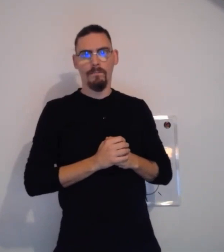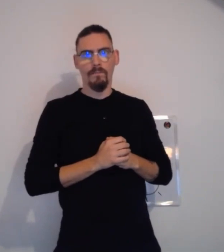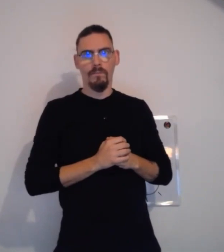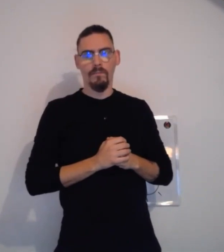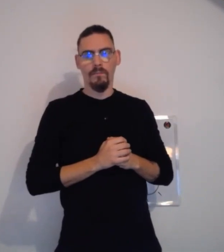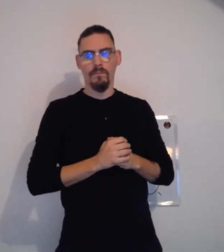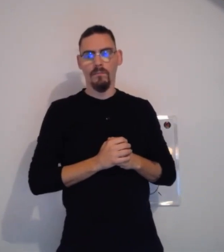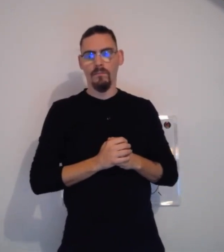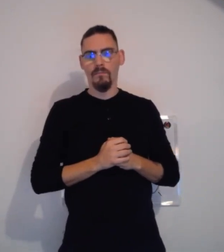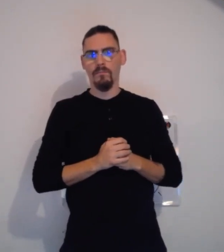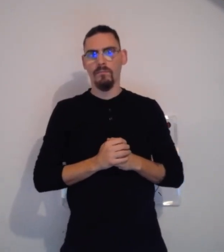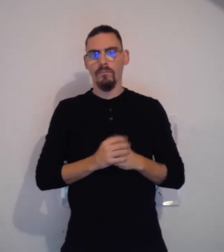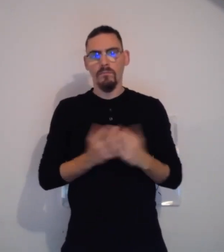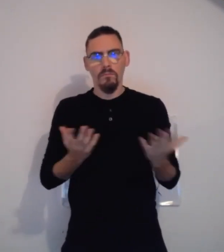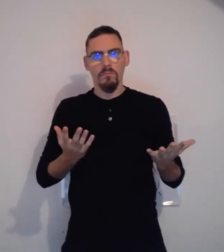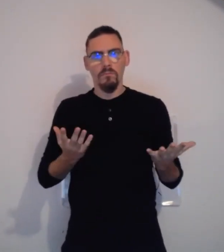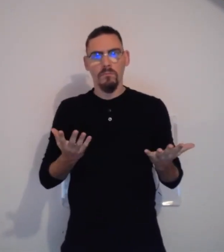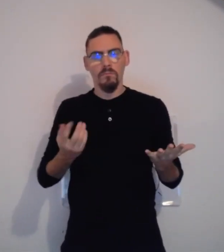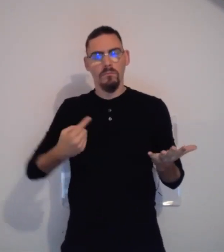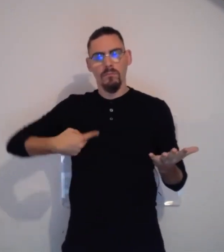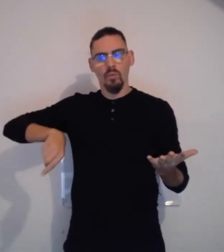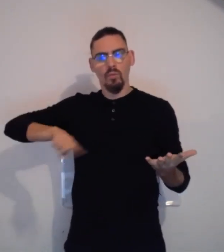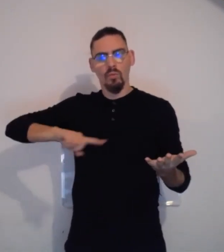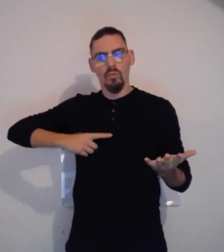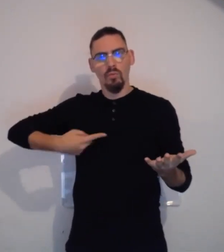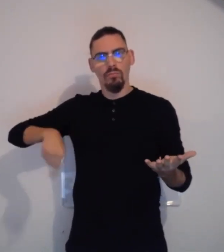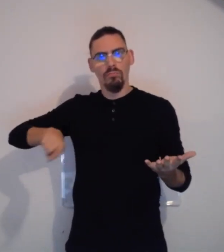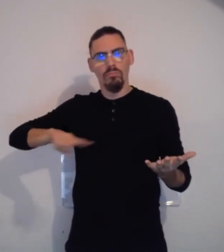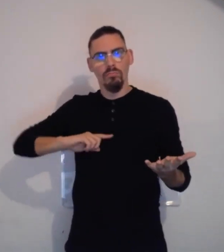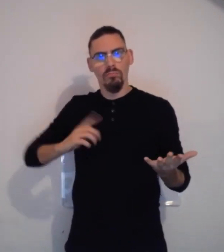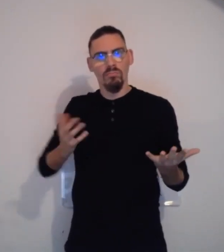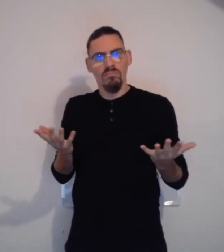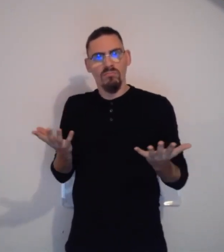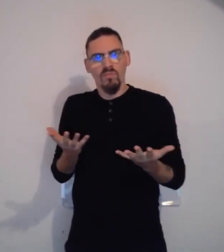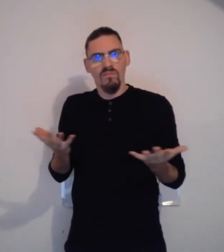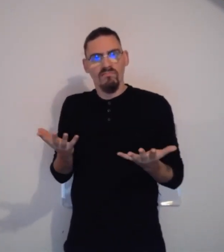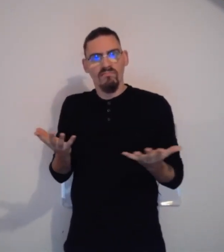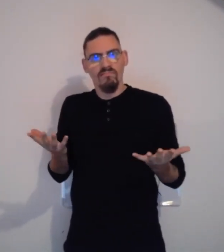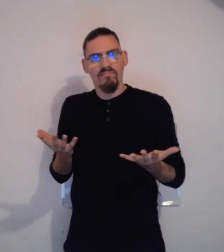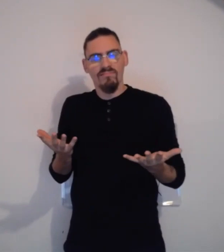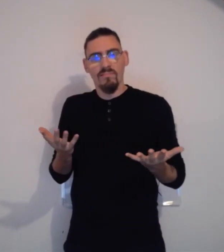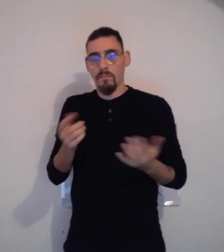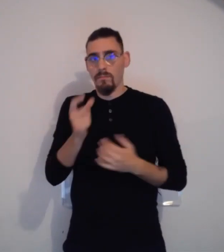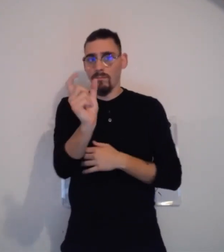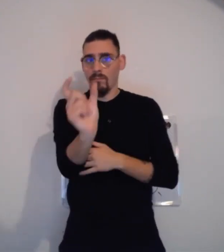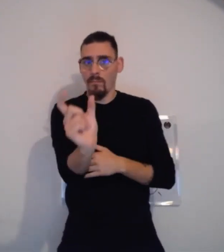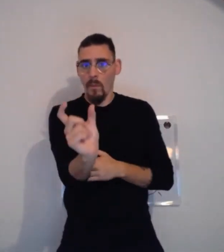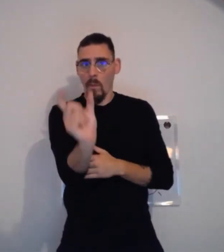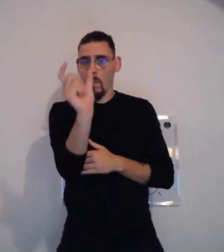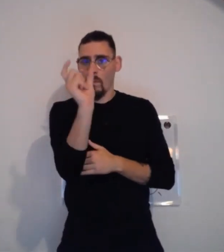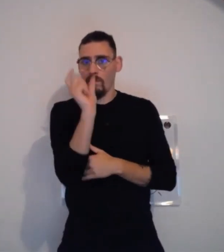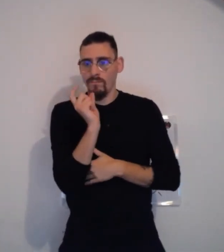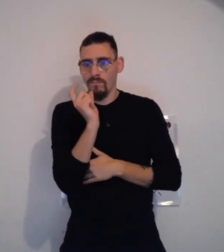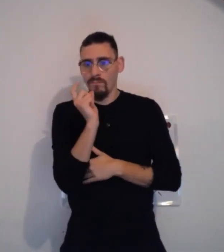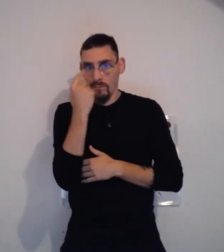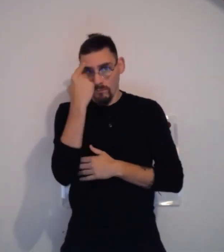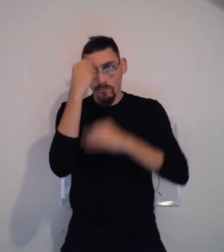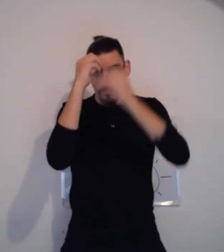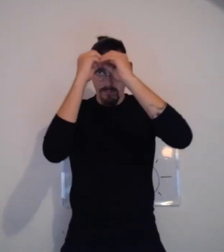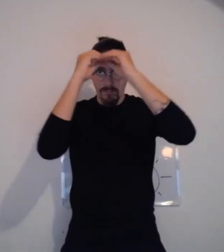On vous dit ce mot, vous y pensez. Sauf que nous, pour les personnes sourdes, eh bien finalement, quand on